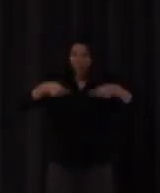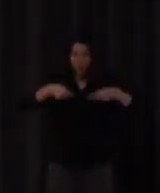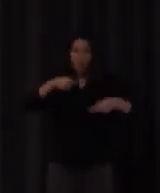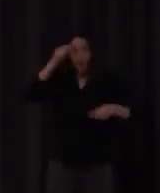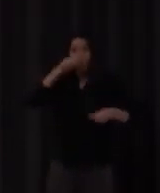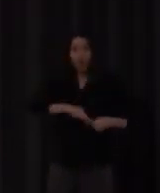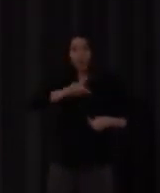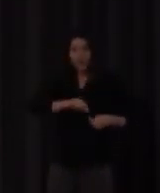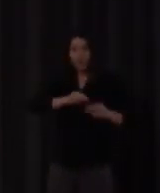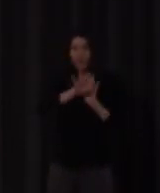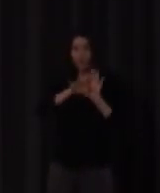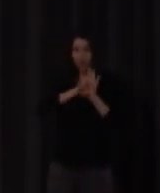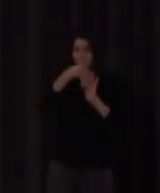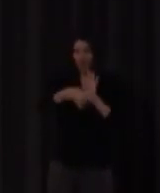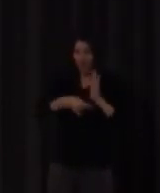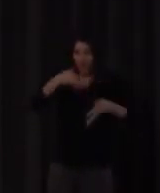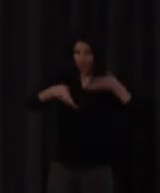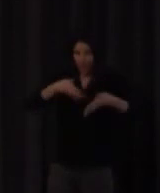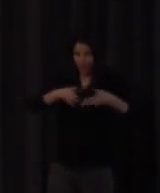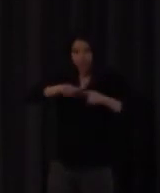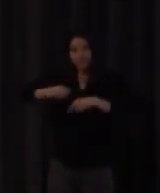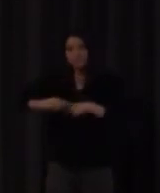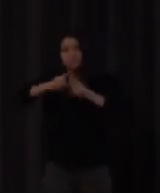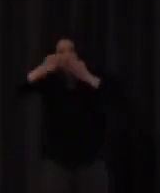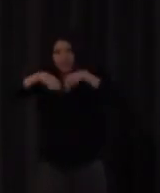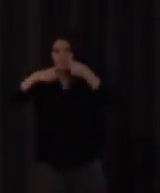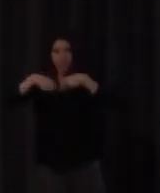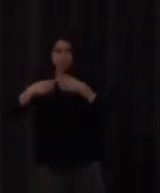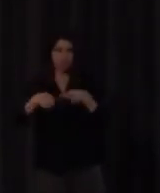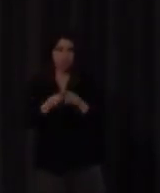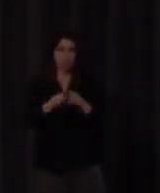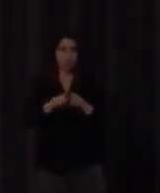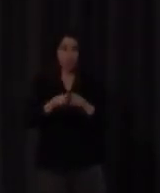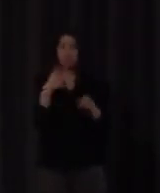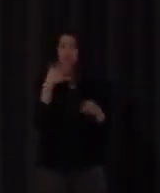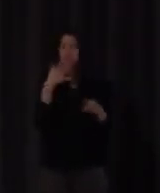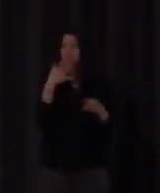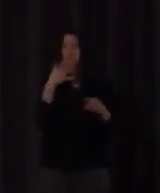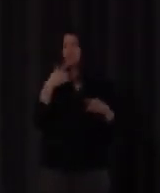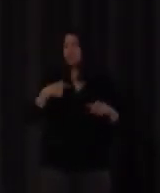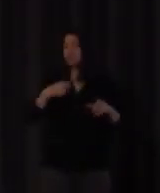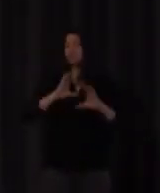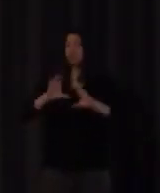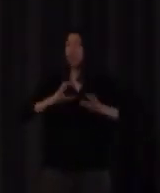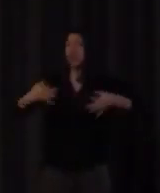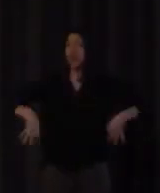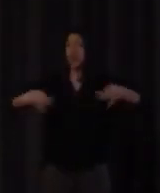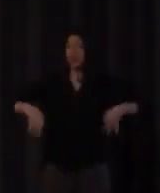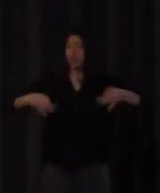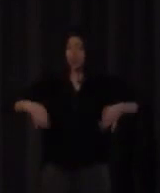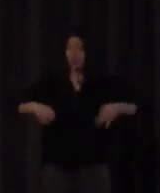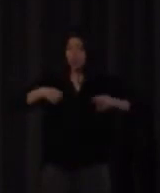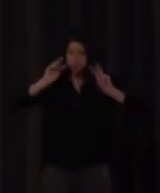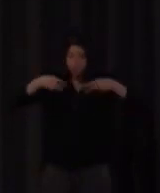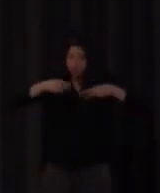reflexiones fonológicas sobre la lengua que el uso de la lengua natural no te las permite no permite ese tipo de